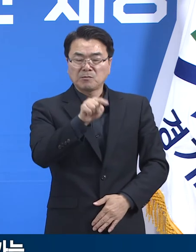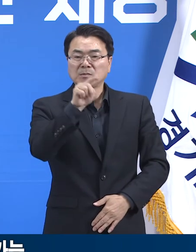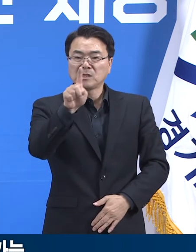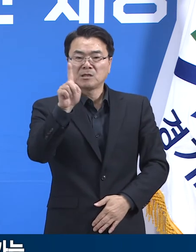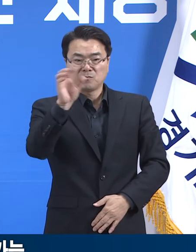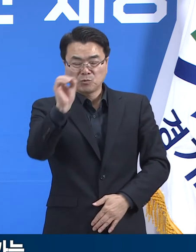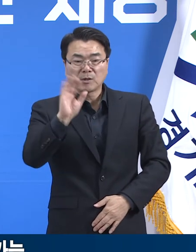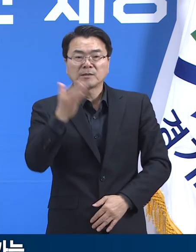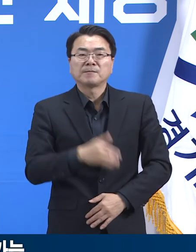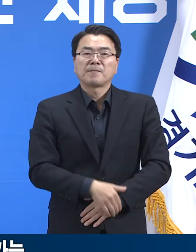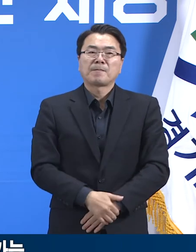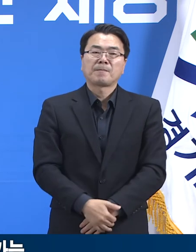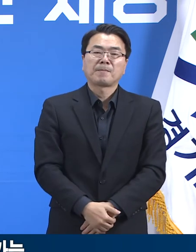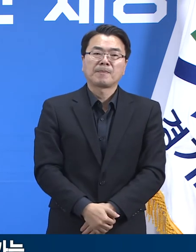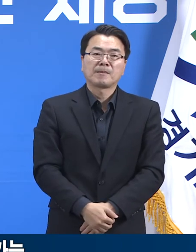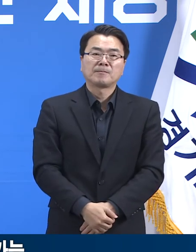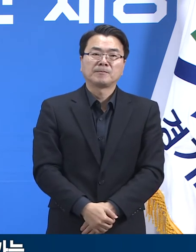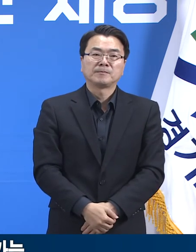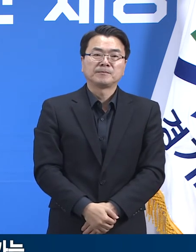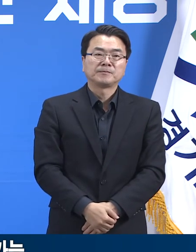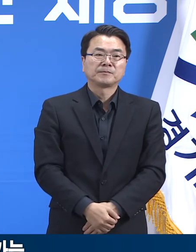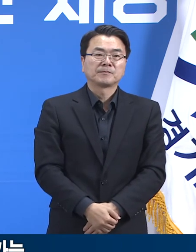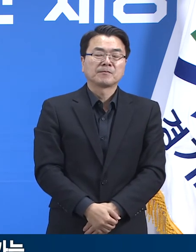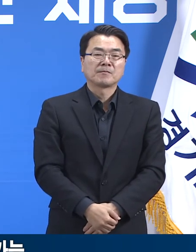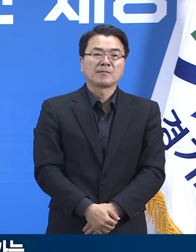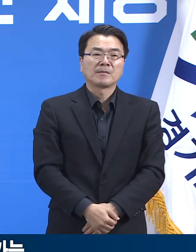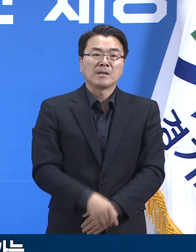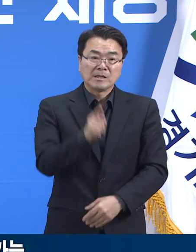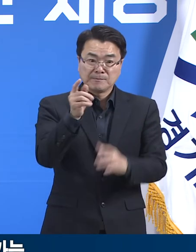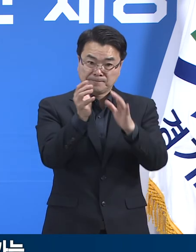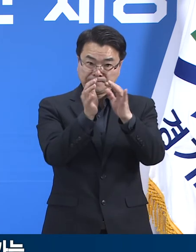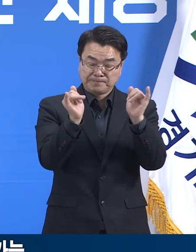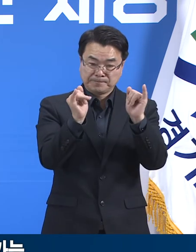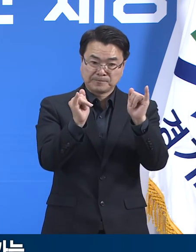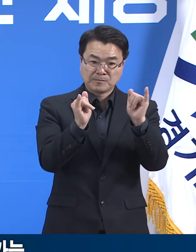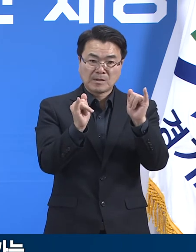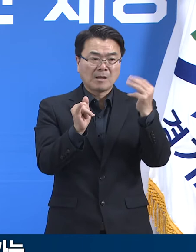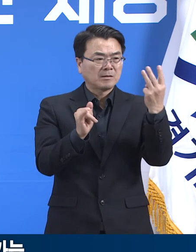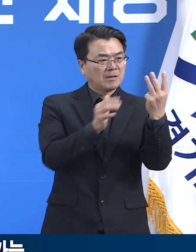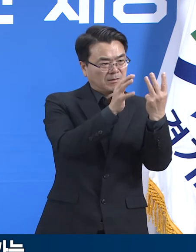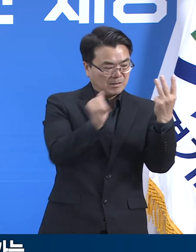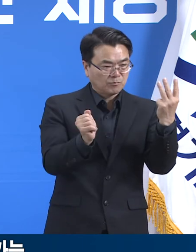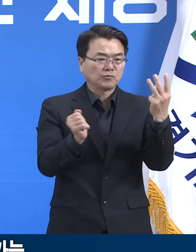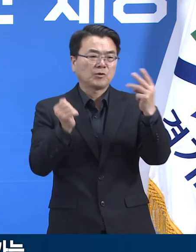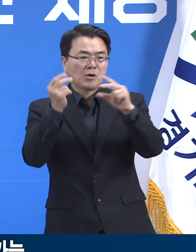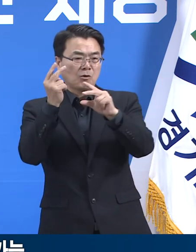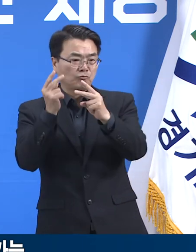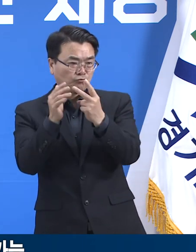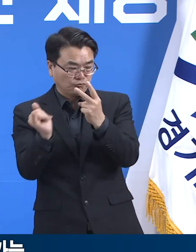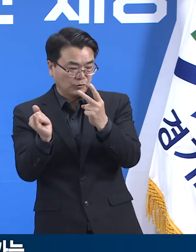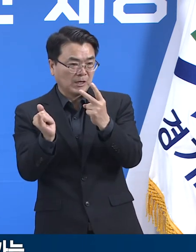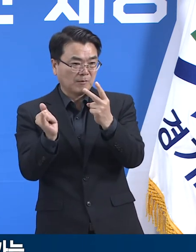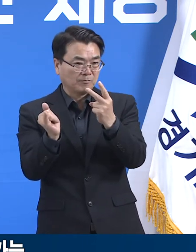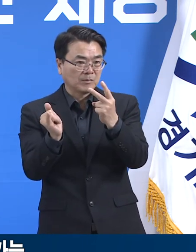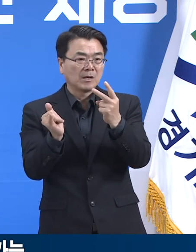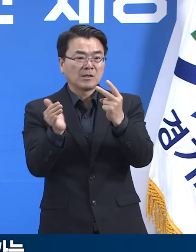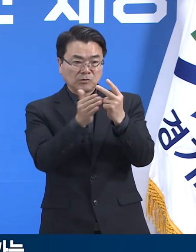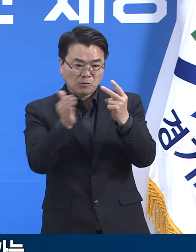이 대상 12세에서 17세 대상 1명의 3명 중 2명은 접종에 참여하였습니다.